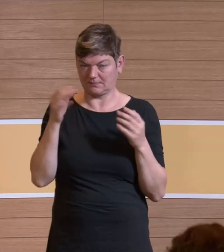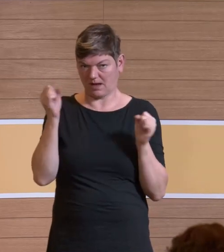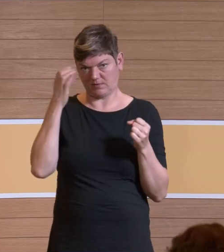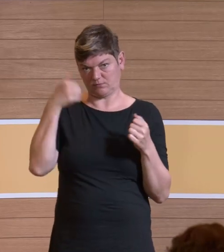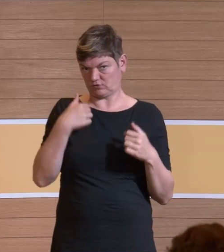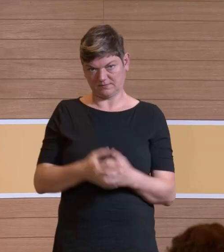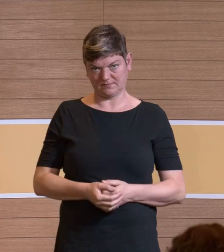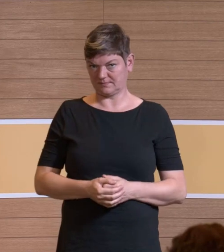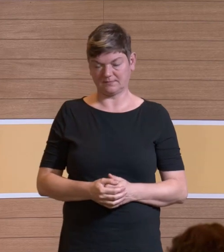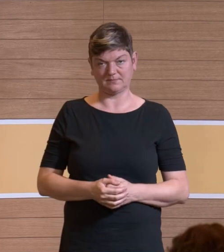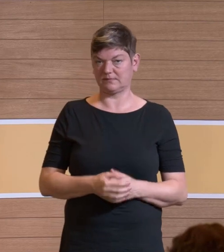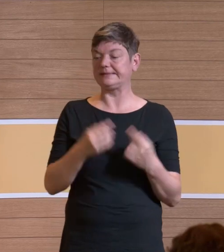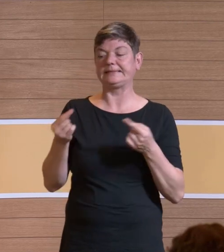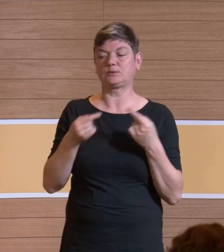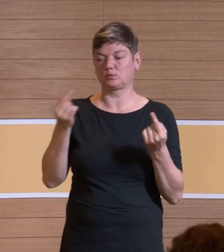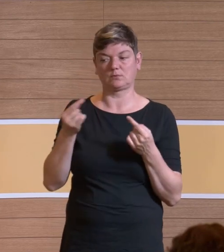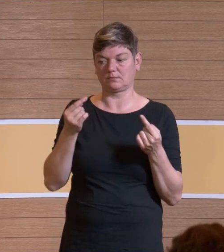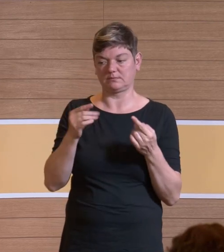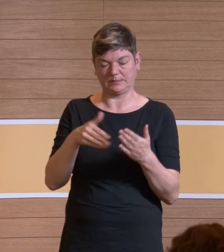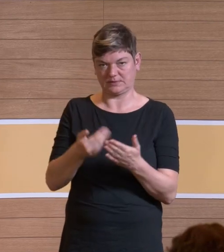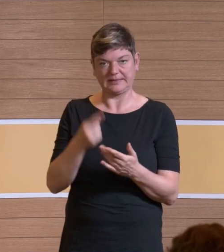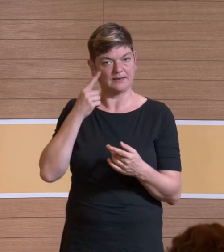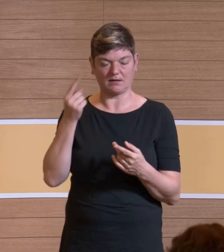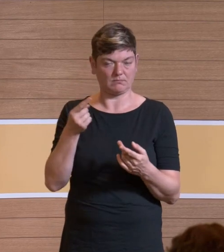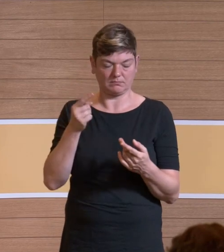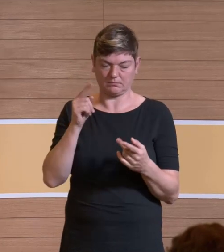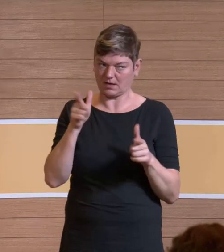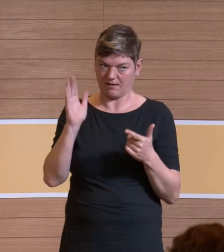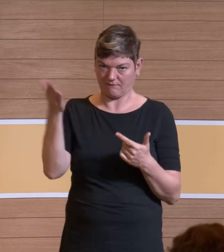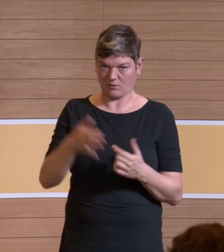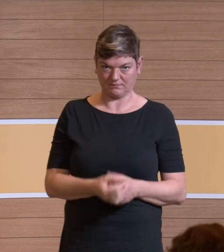hat noch niemand diskutiert und ich glaube, das würde sich auch nicht durchsetzen.